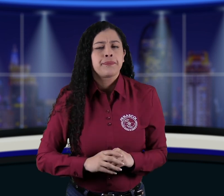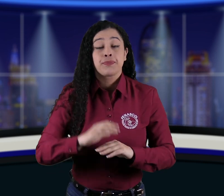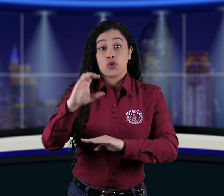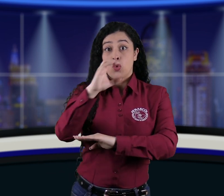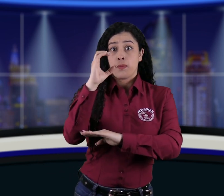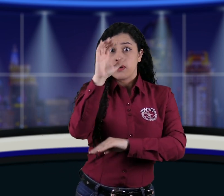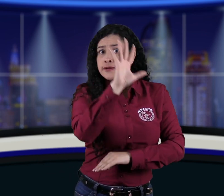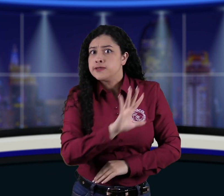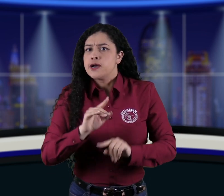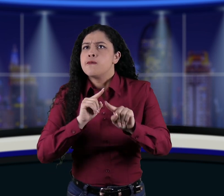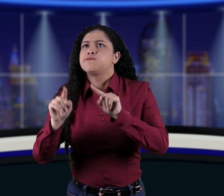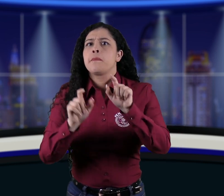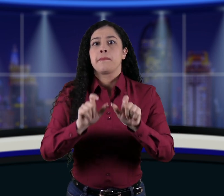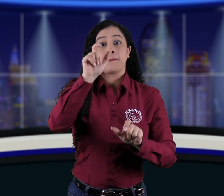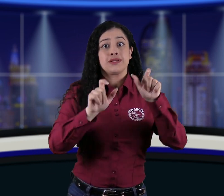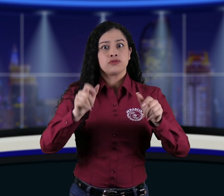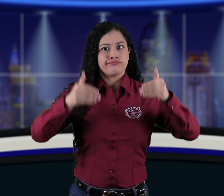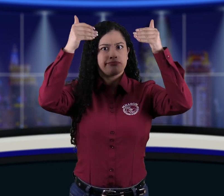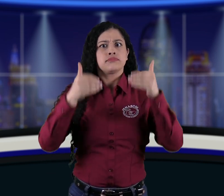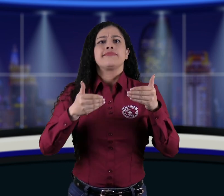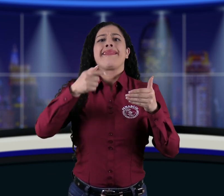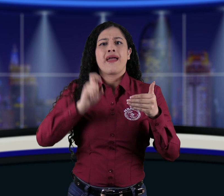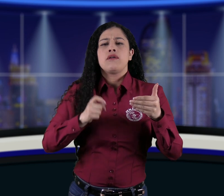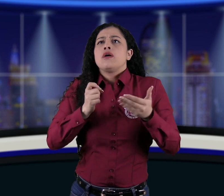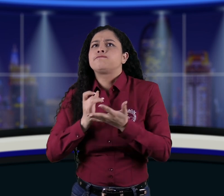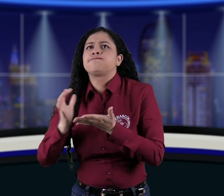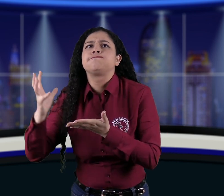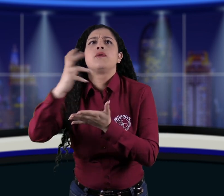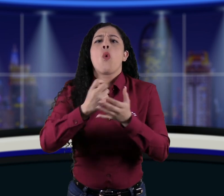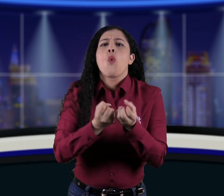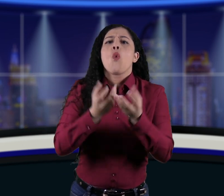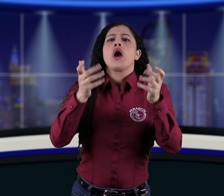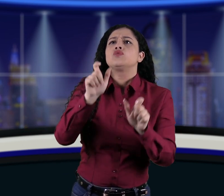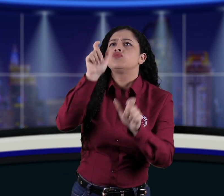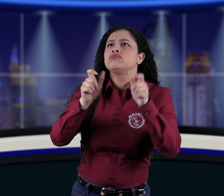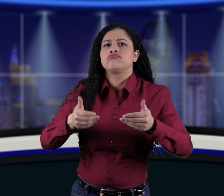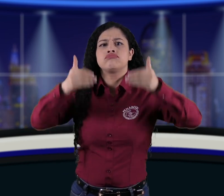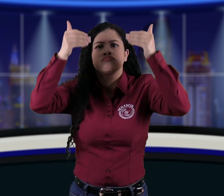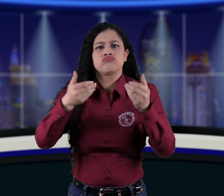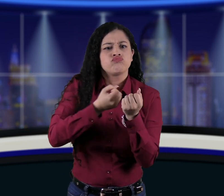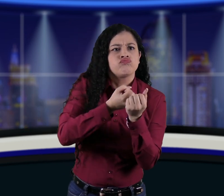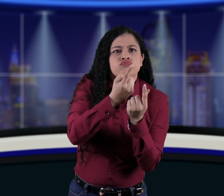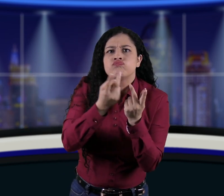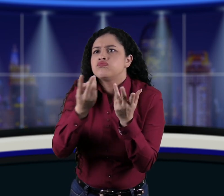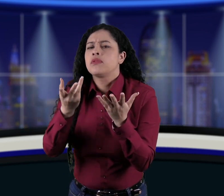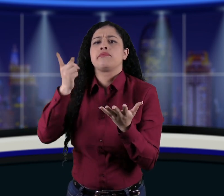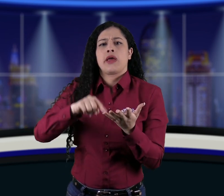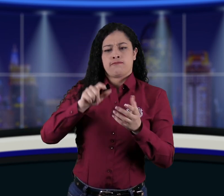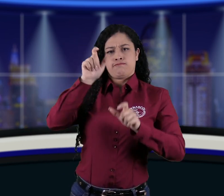relacionado con los procesos de recolección, producción de cifras, datos estadísticos y